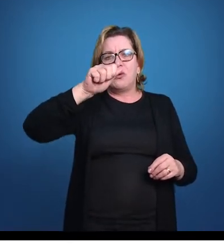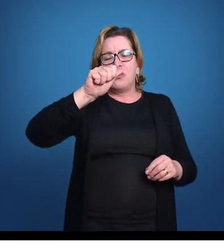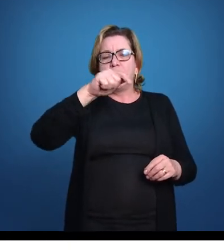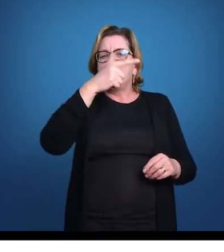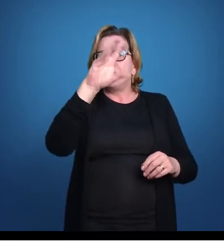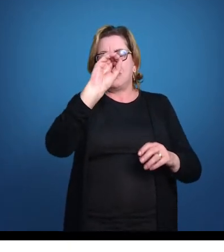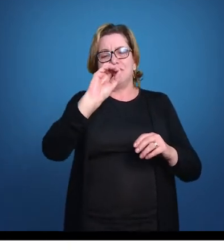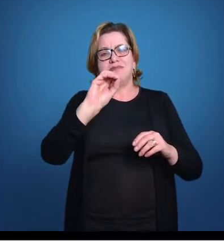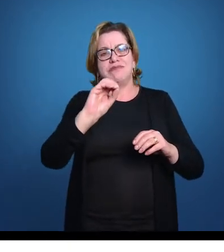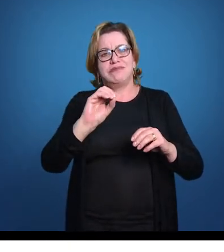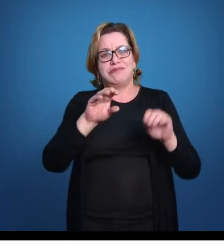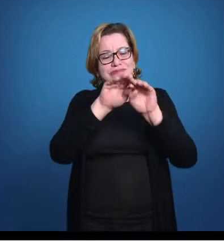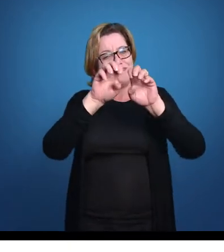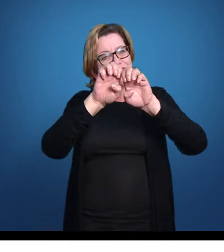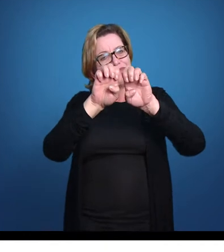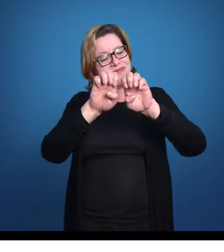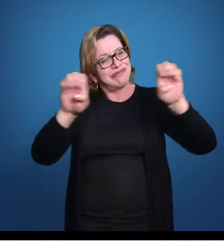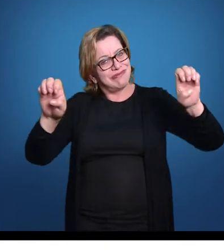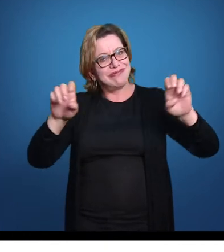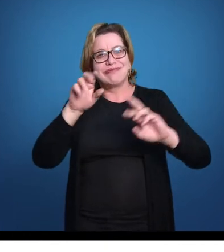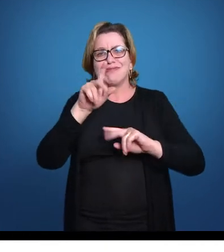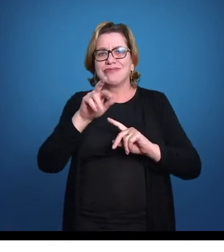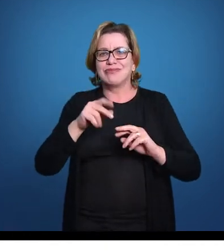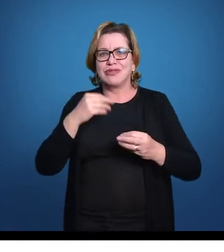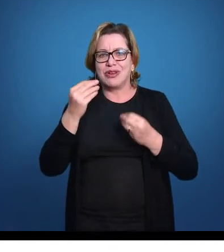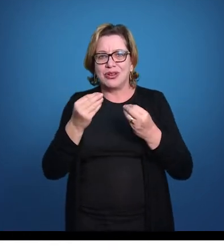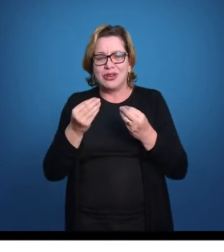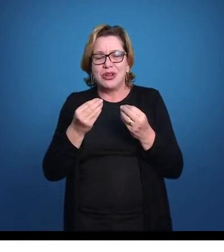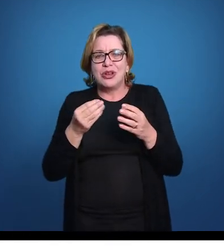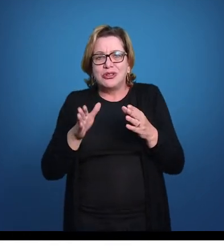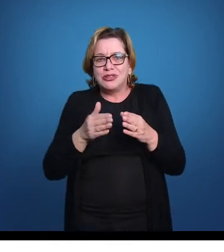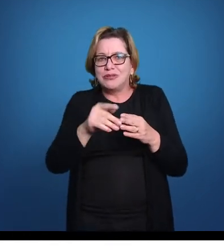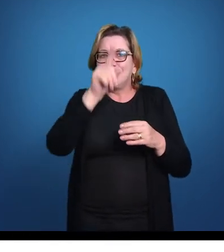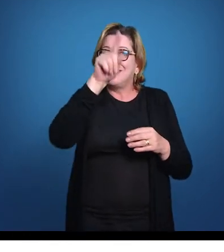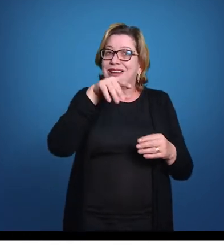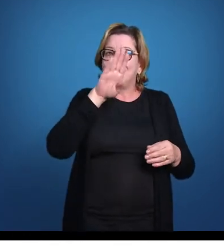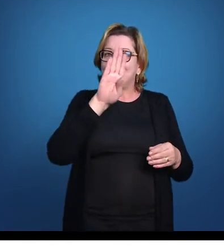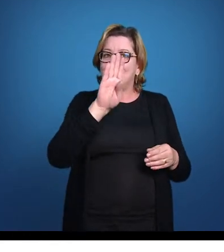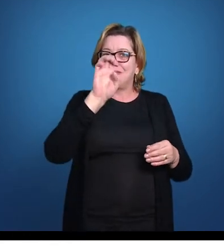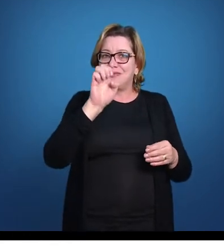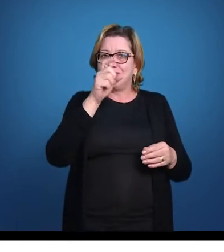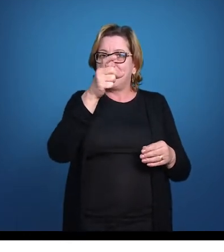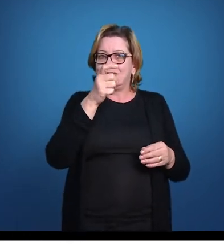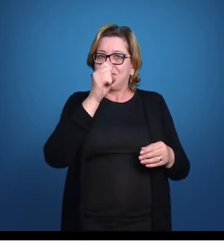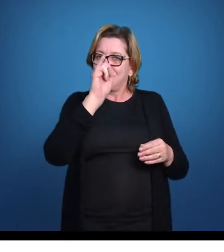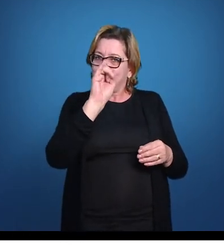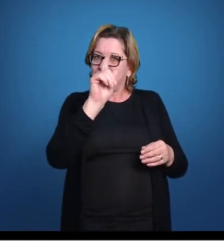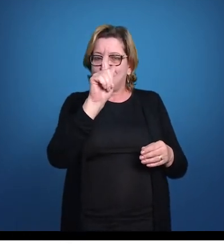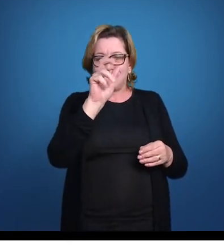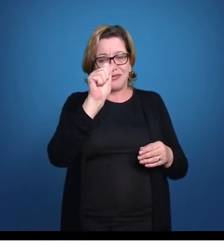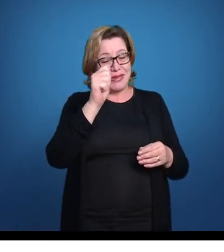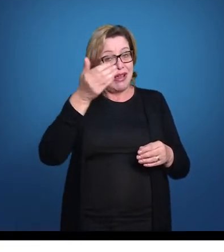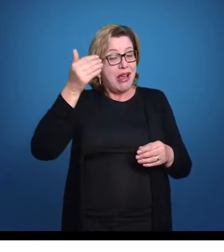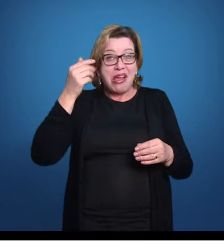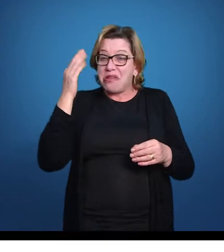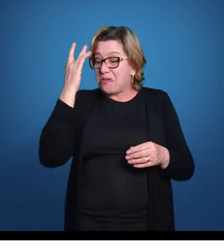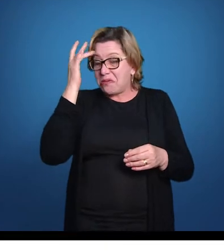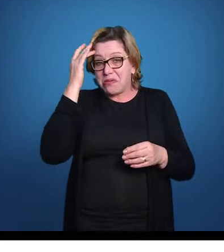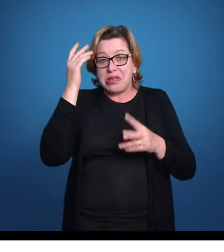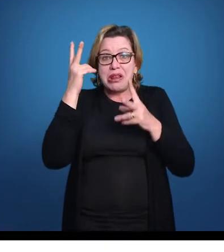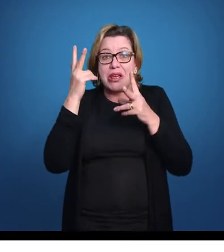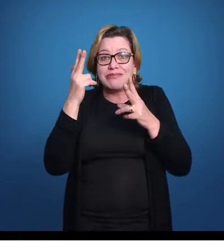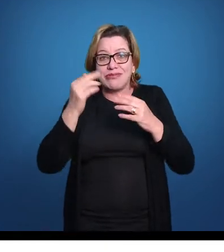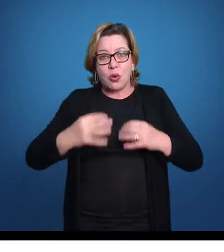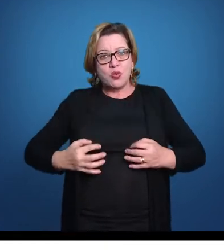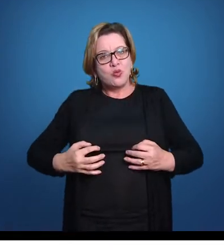Quando se descreveu esse nome, a bexiga natatória nos peixes, não se conhecia que ela era homóloga aos pulmões dos vertebrados terrestres.